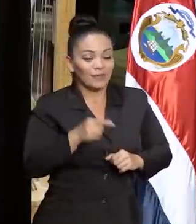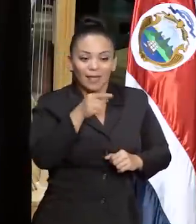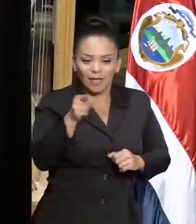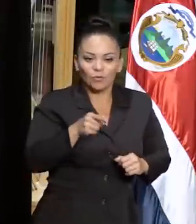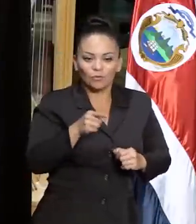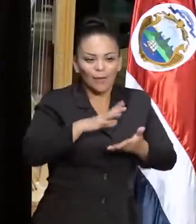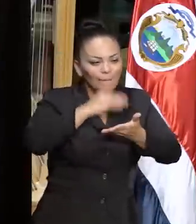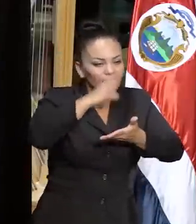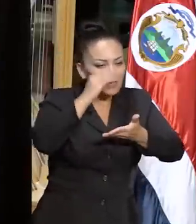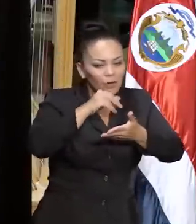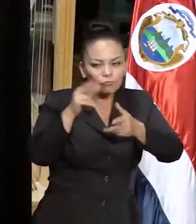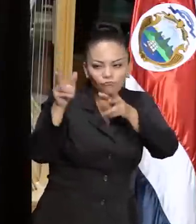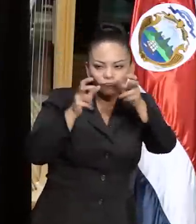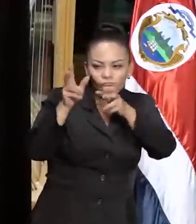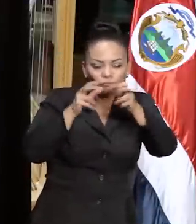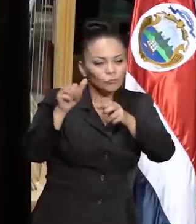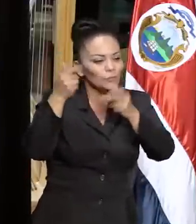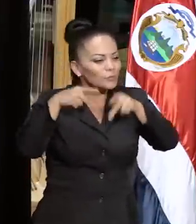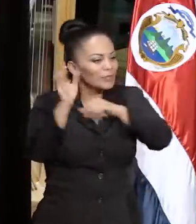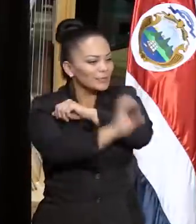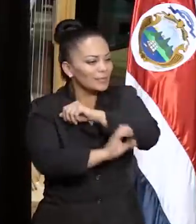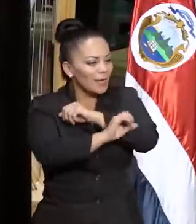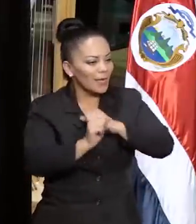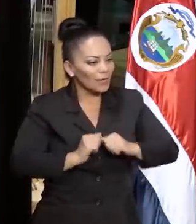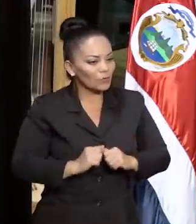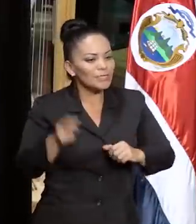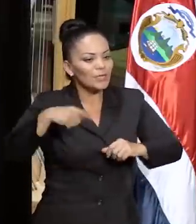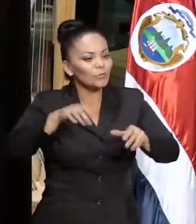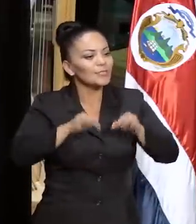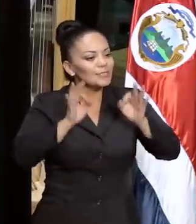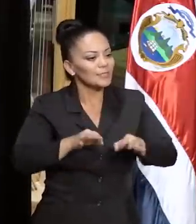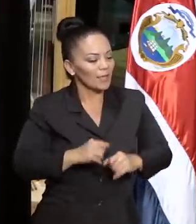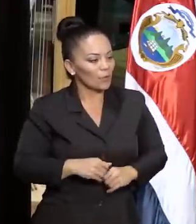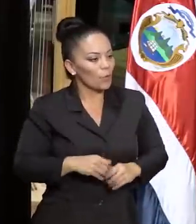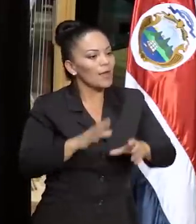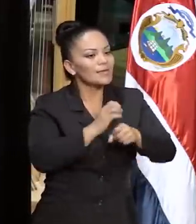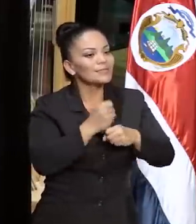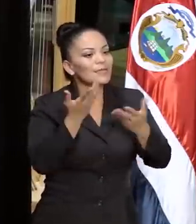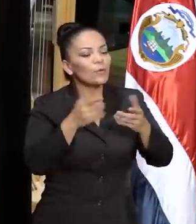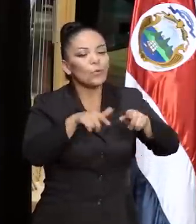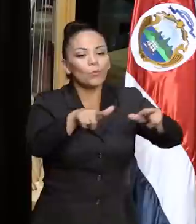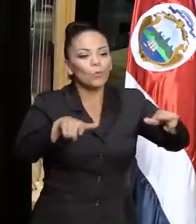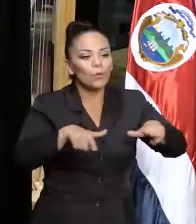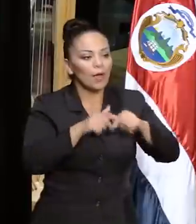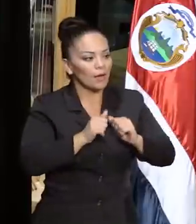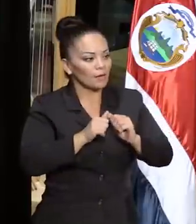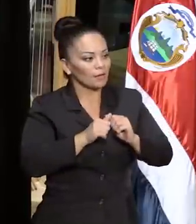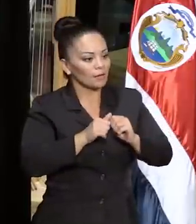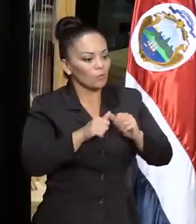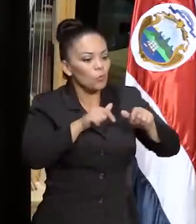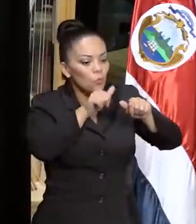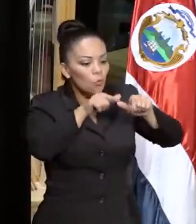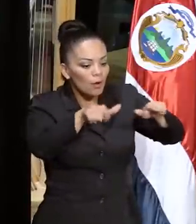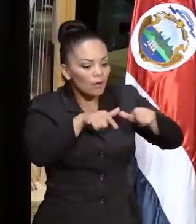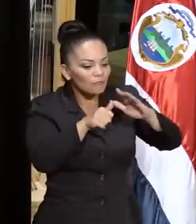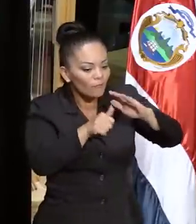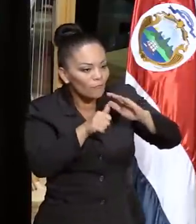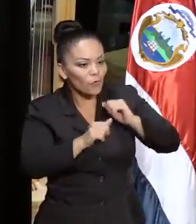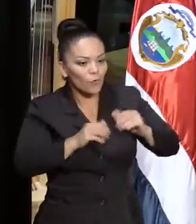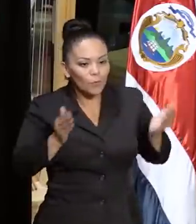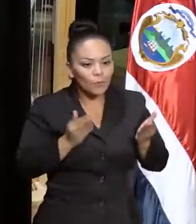aprendieron de extranjeros. Decidieron crear un refugio y promotor de la cultura,